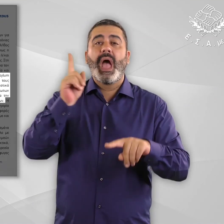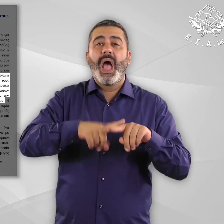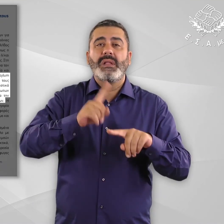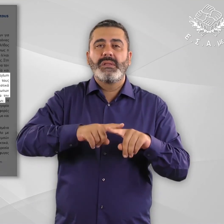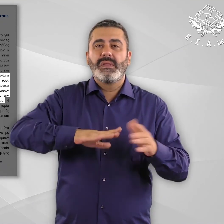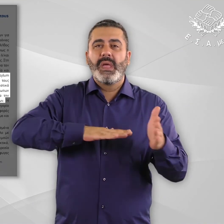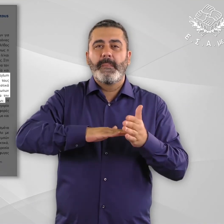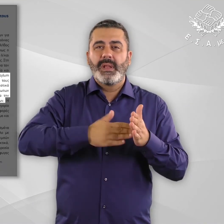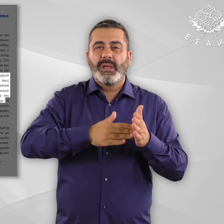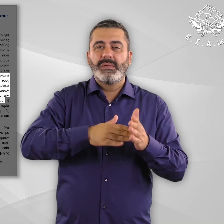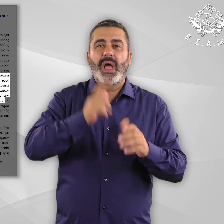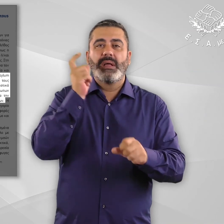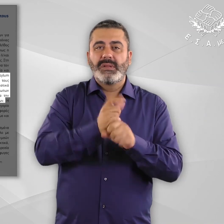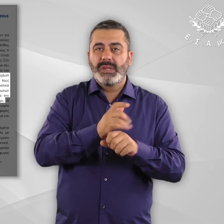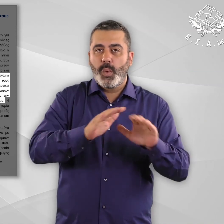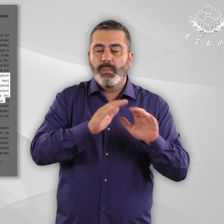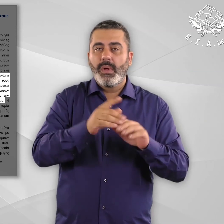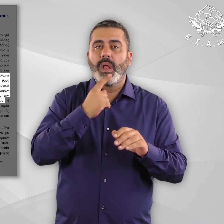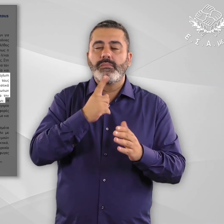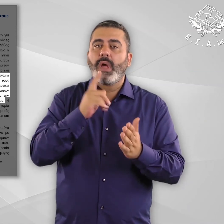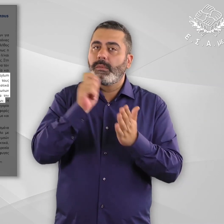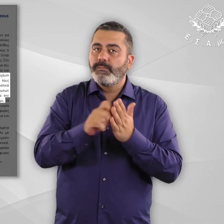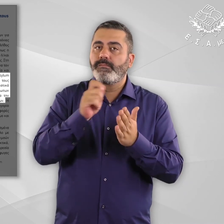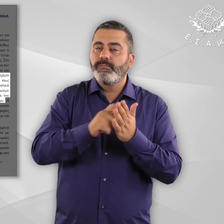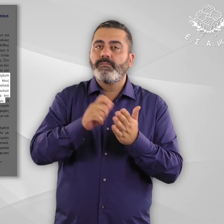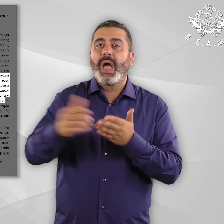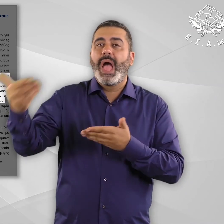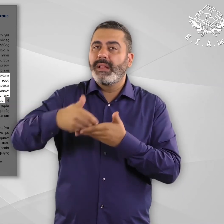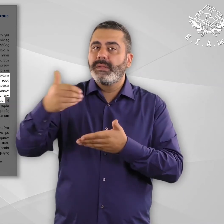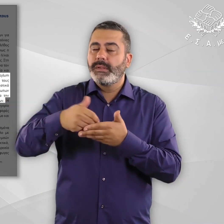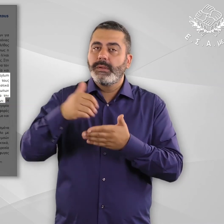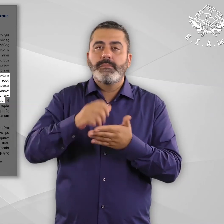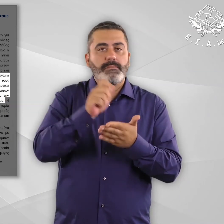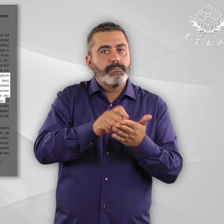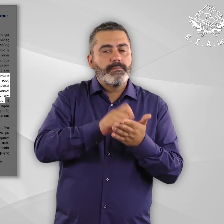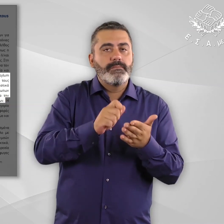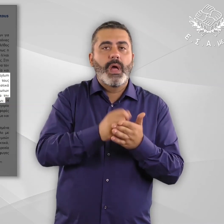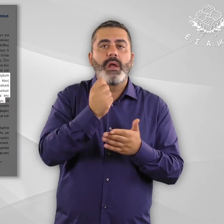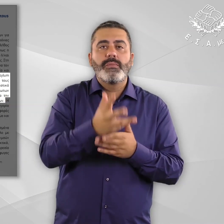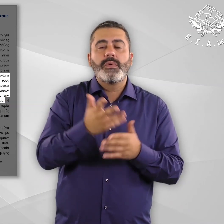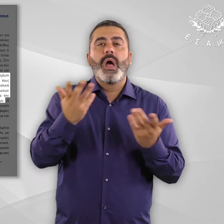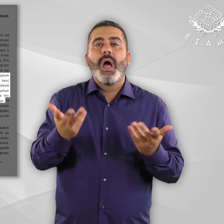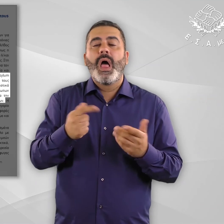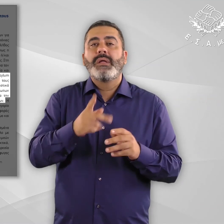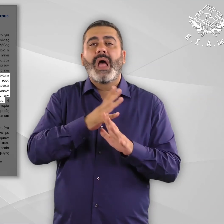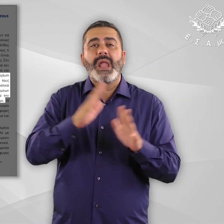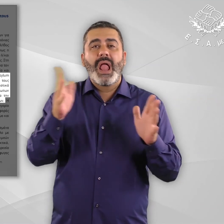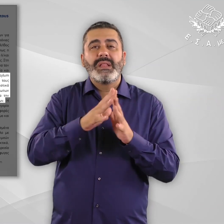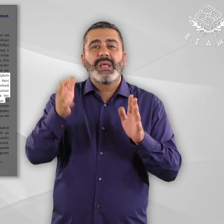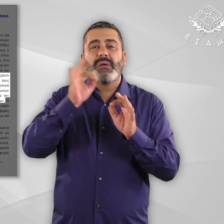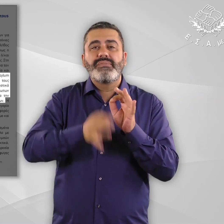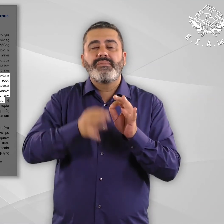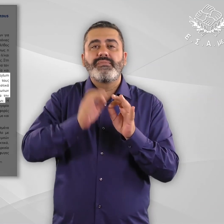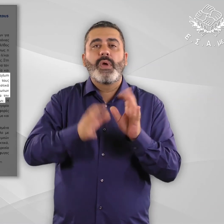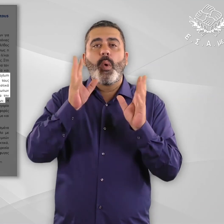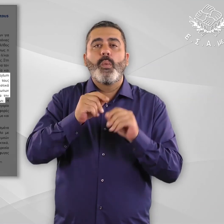Υπηρεσία Ασύλου τηρεί στατιστικά στοιχεία για την εξέλιξη των αιτιμάτων ασύλου των ευάλωτων αιτούντων, ωστόσο παρέχει αναλυτικά